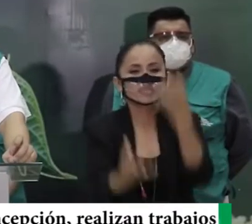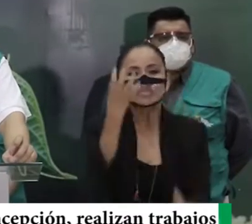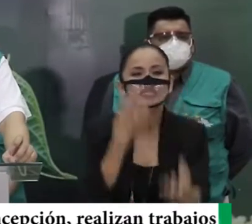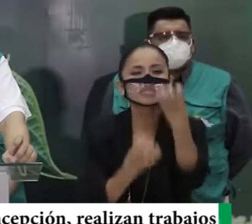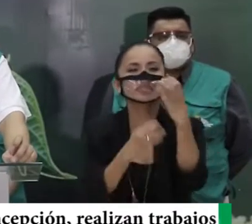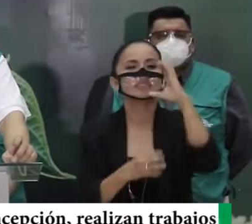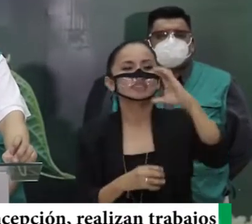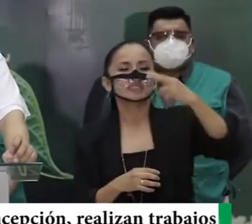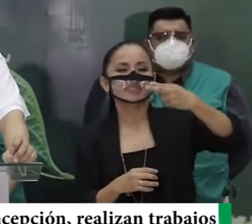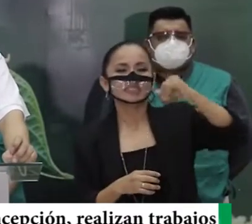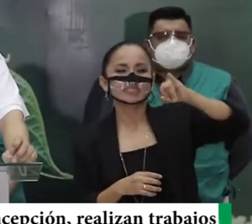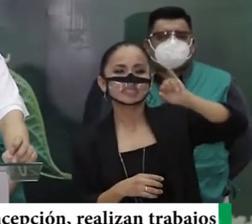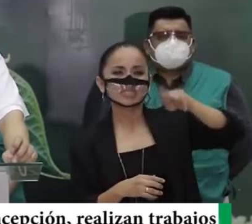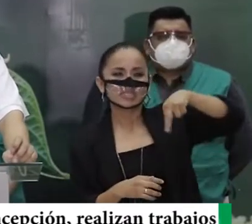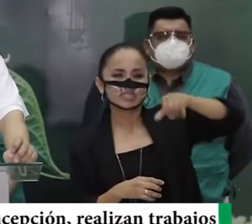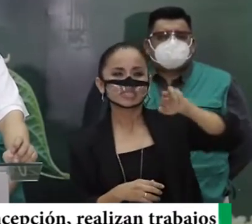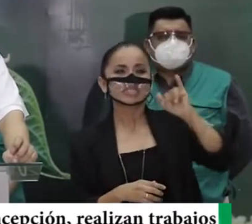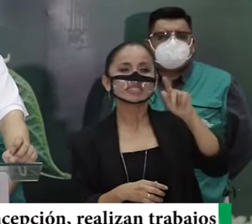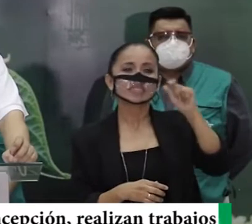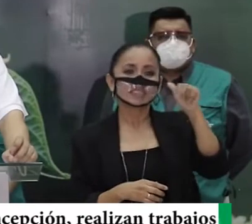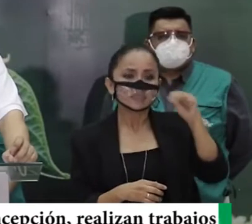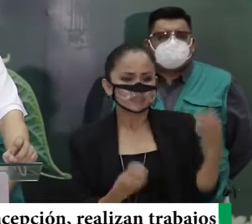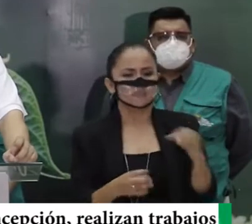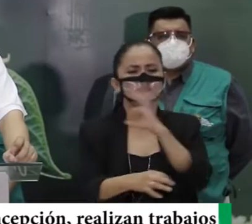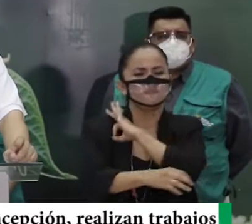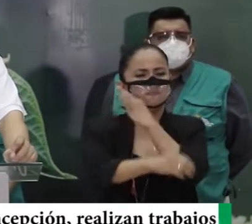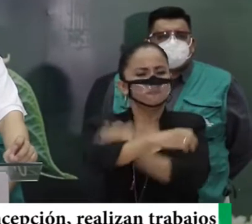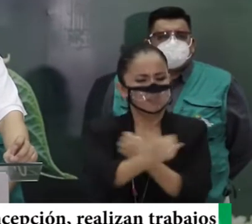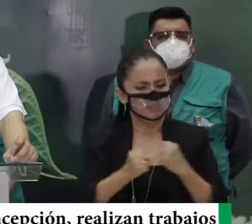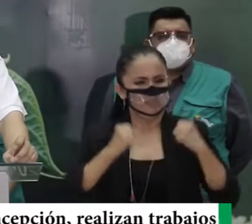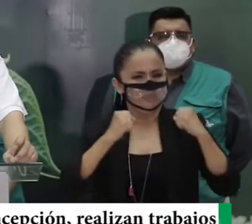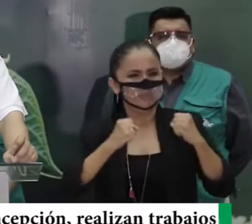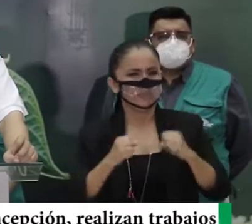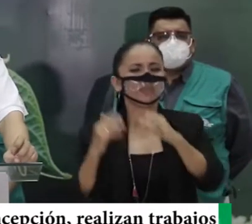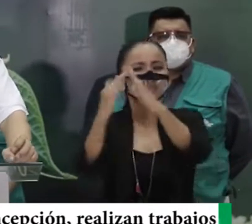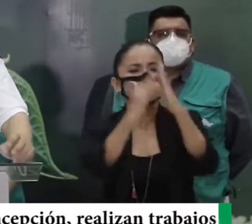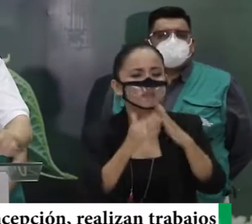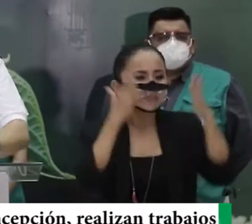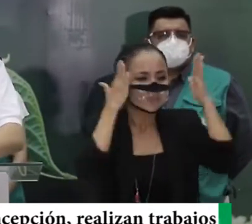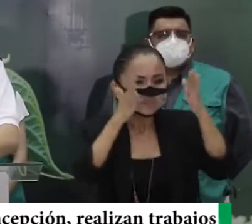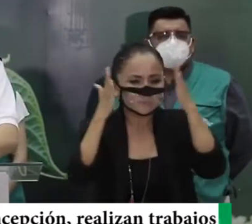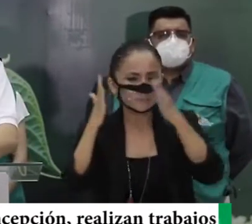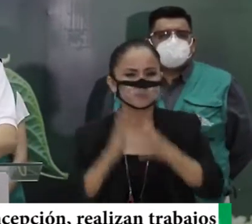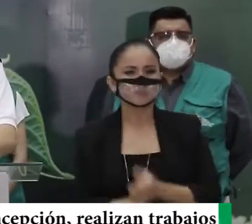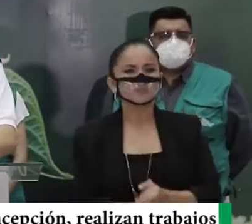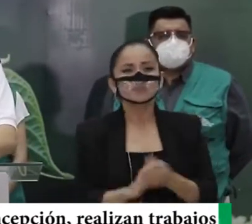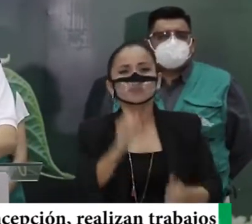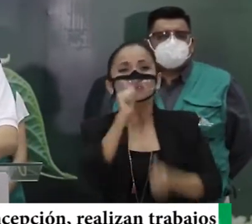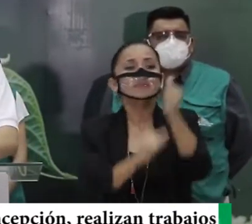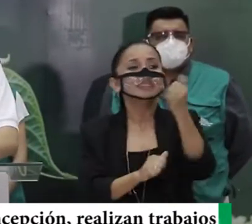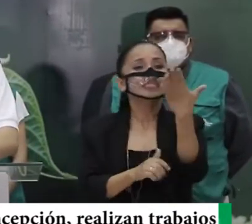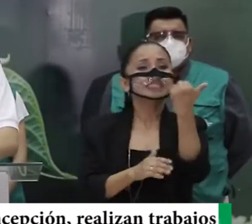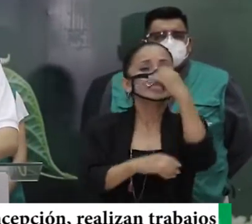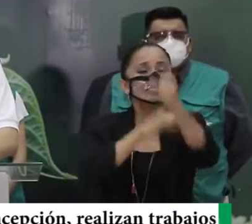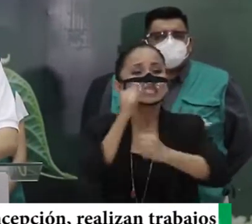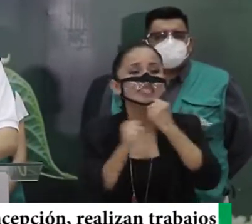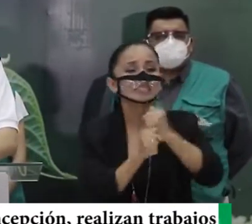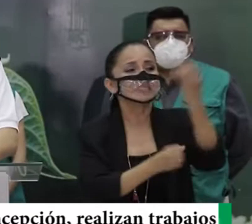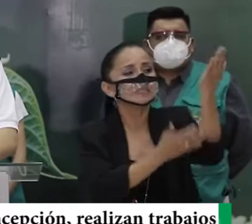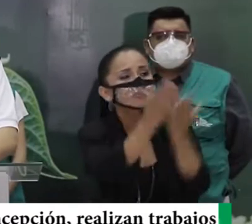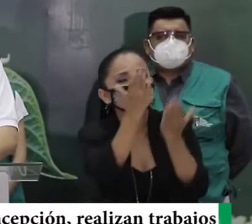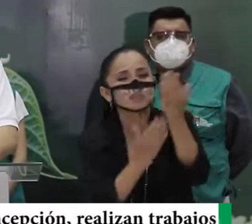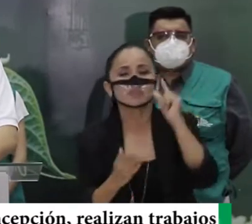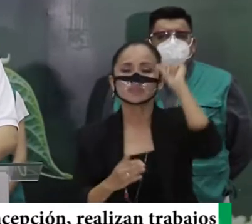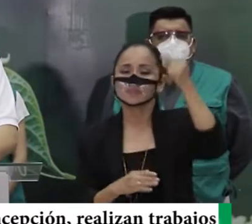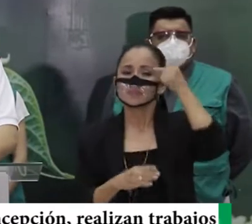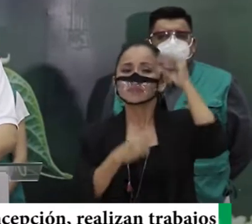la chiquitanía. Hombre fuerte en la actividad, en la atención, en las comunidades. Con más de 15 años de servicio en el sistema